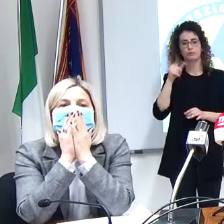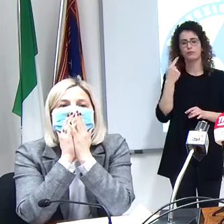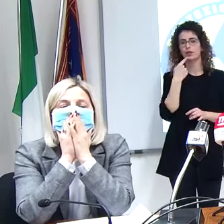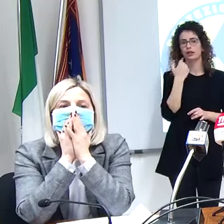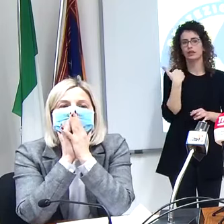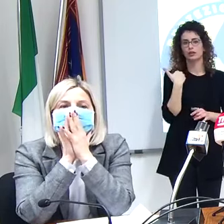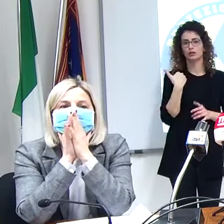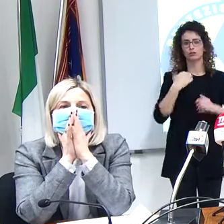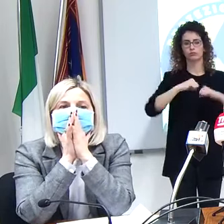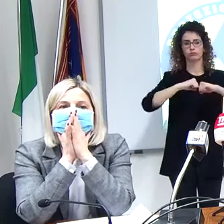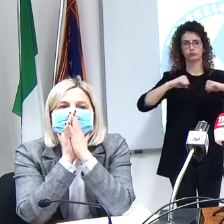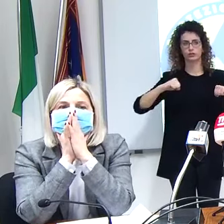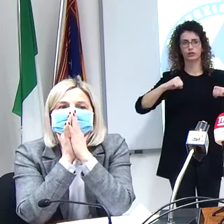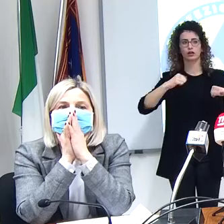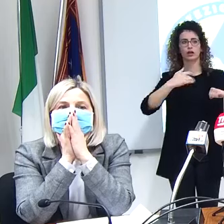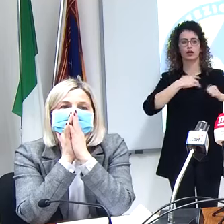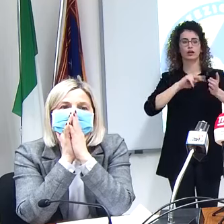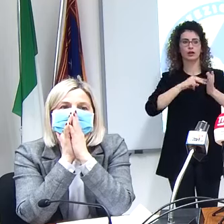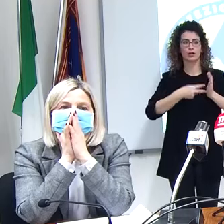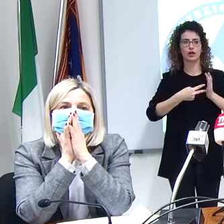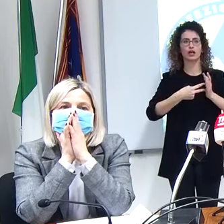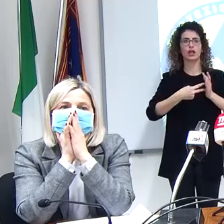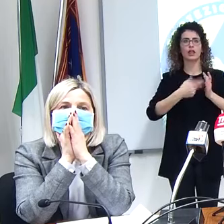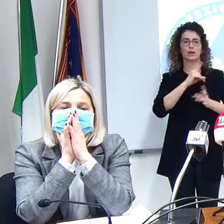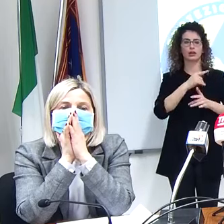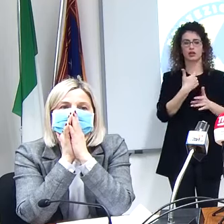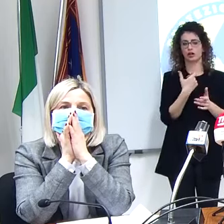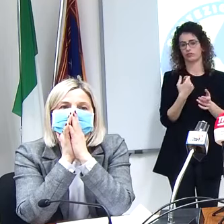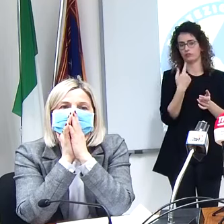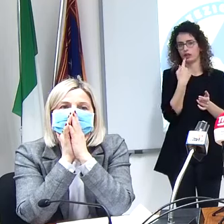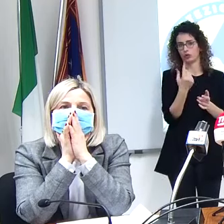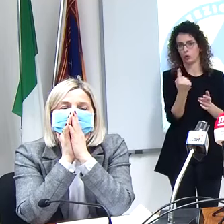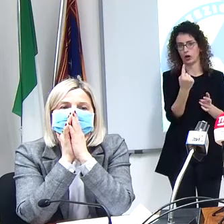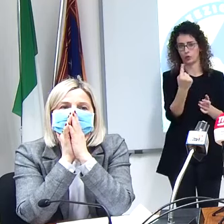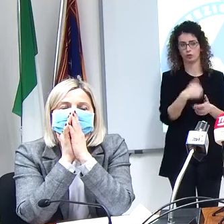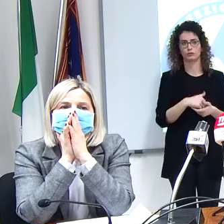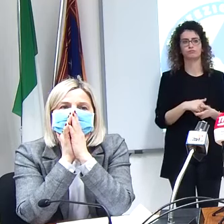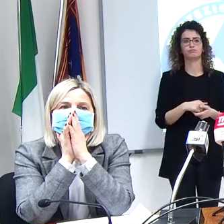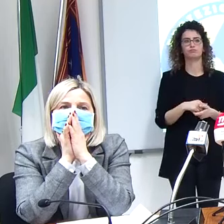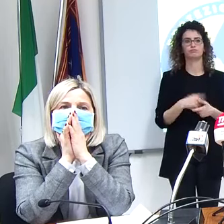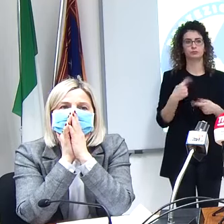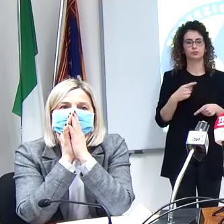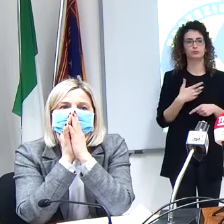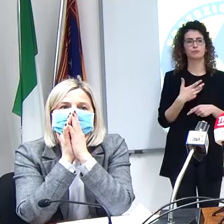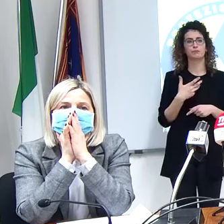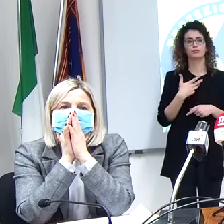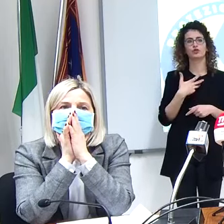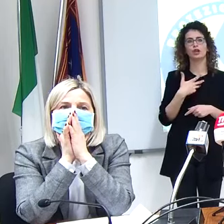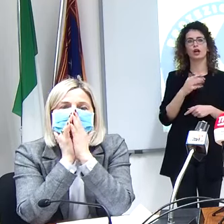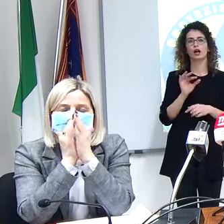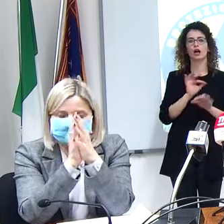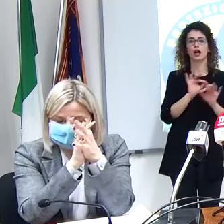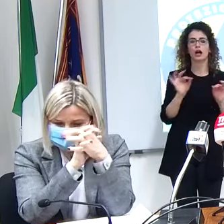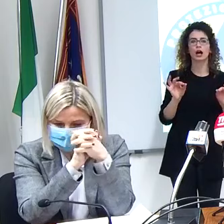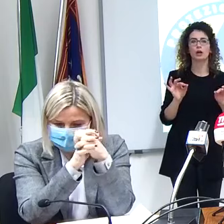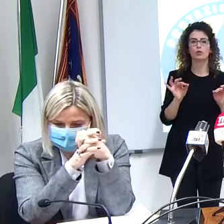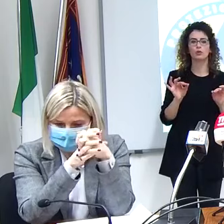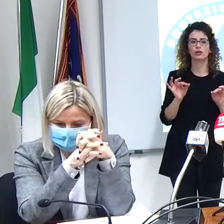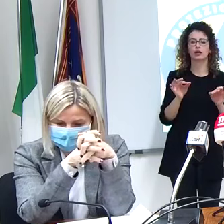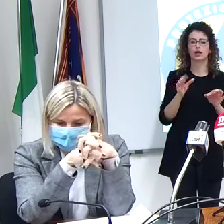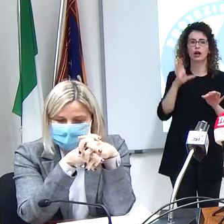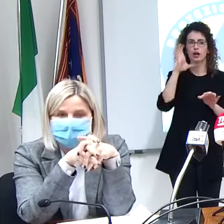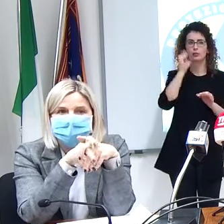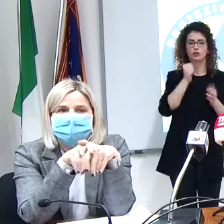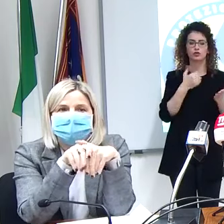cardiopatie diabete ne ho citato qualcuno perché sono molti di più ecco mentre diciamo alcune sono facilmente individuabili perché